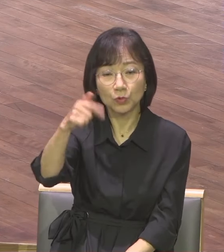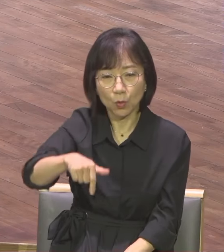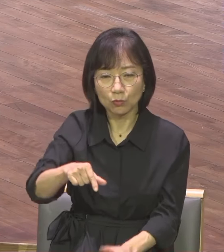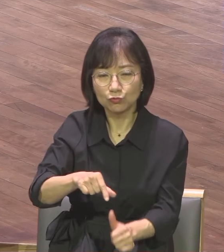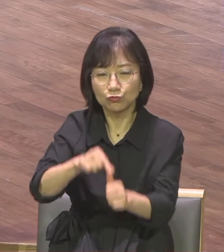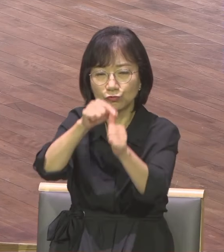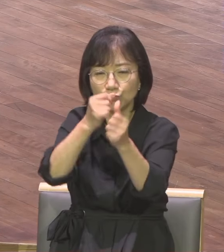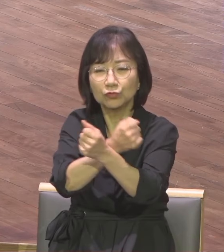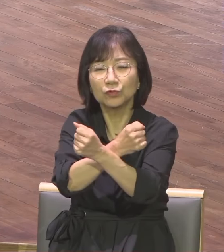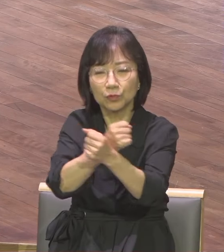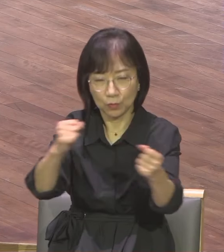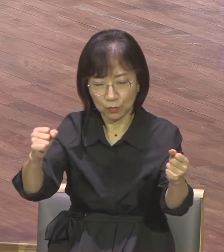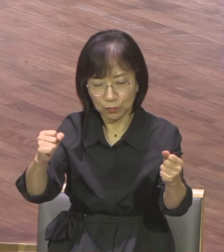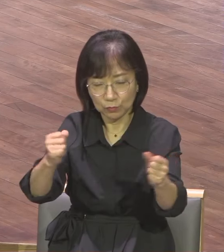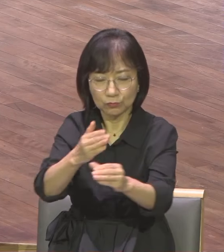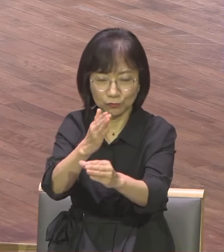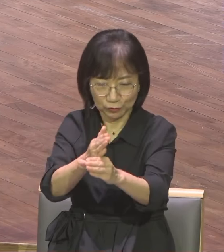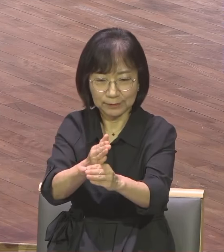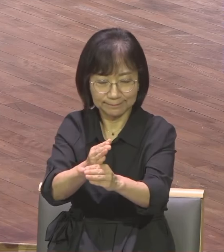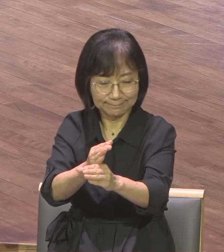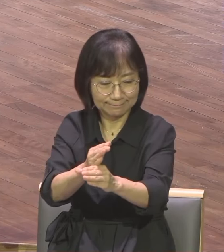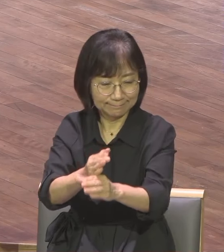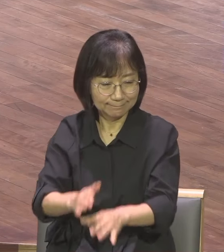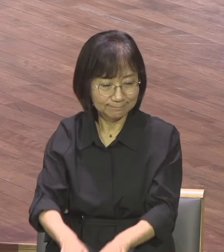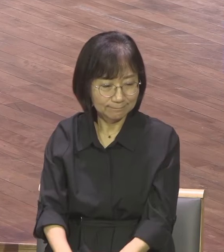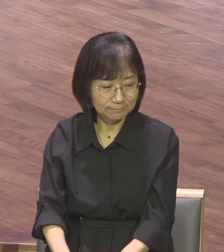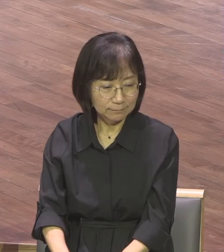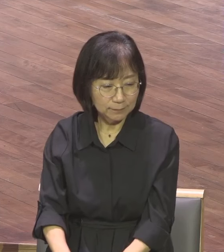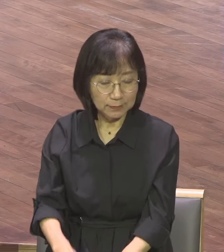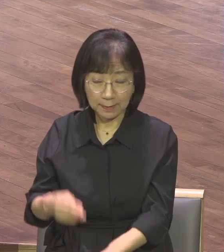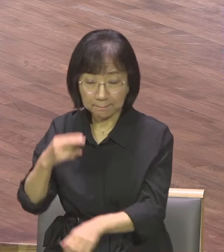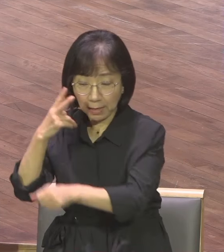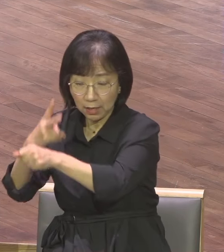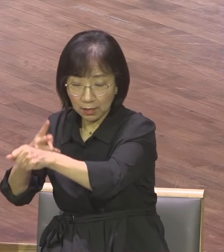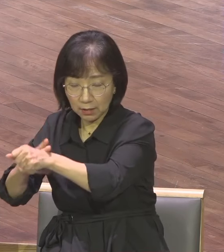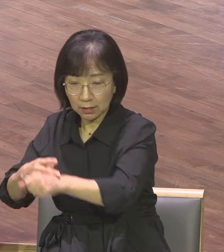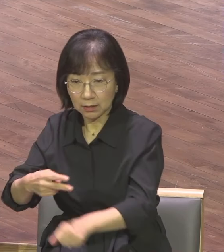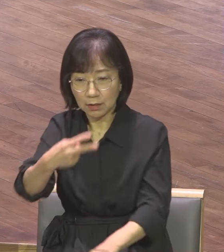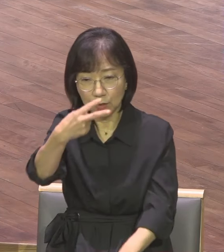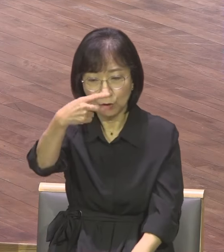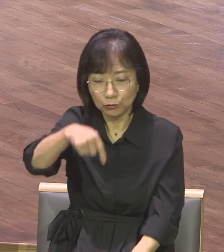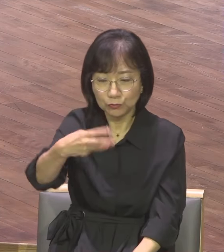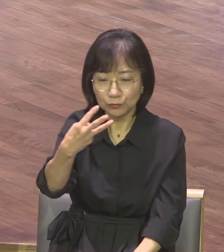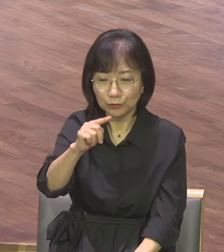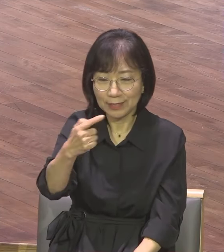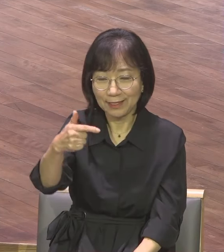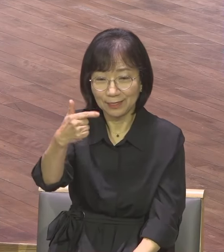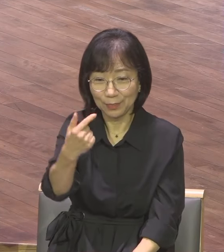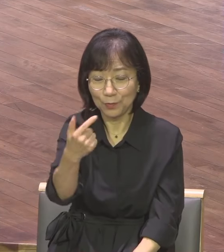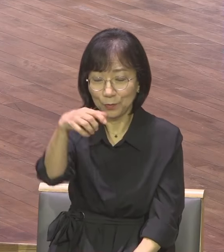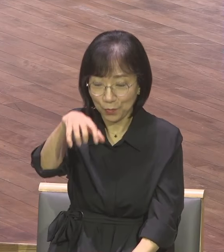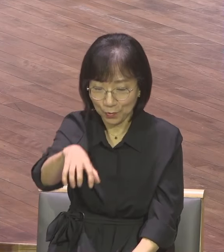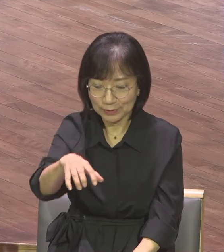바울이 두란노서원에서 이 성경을 가지고 강론한 겁니다 언제 가르쳤느냐